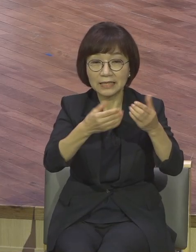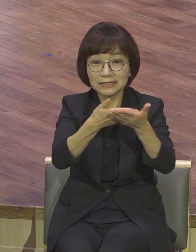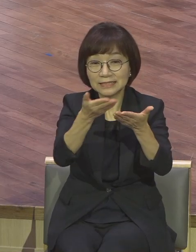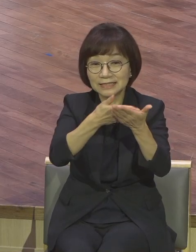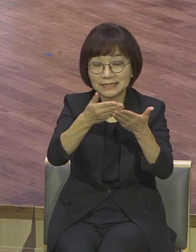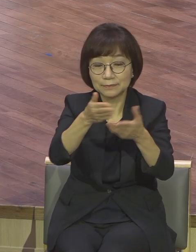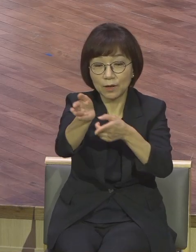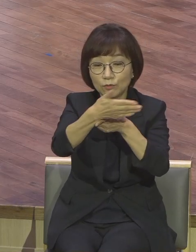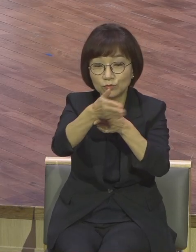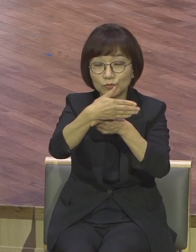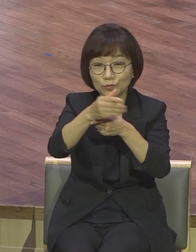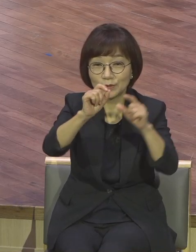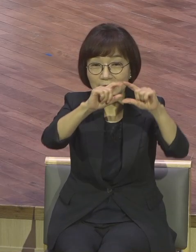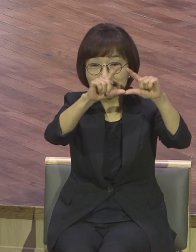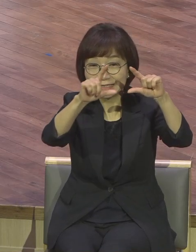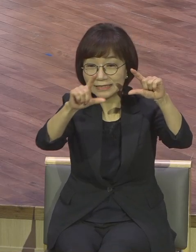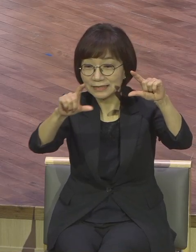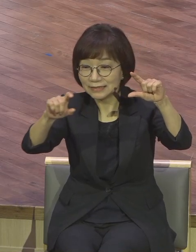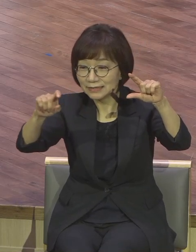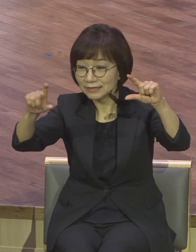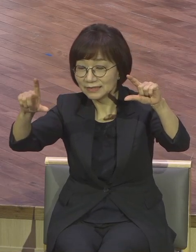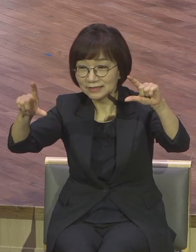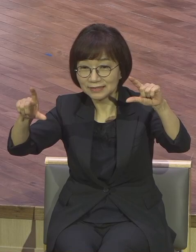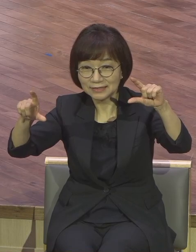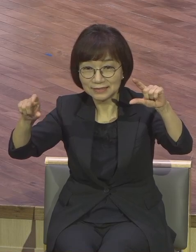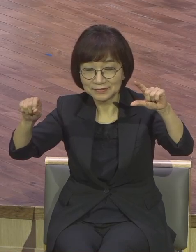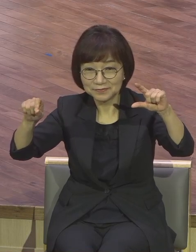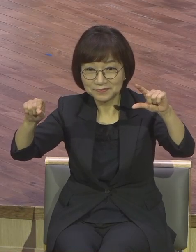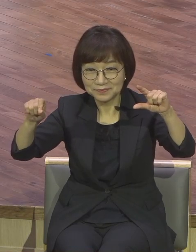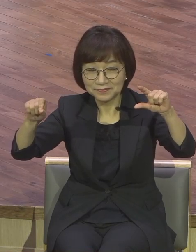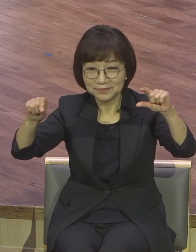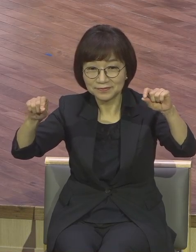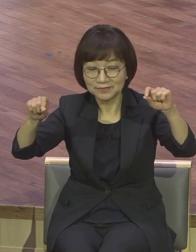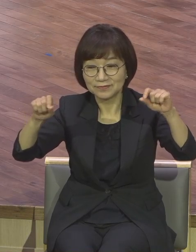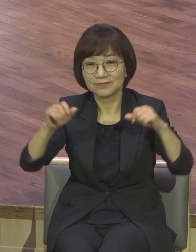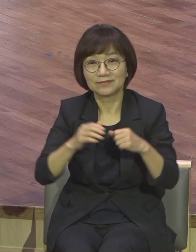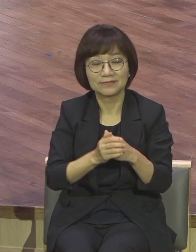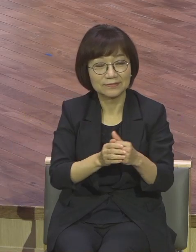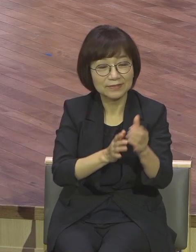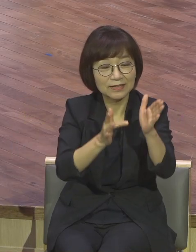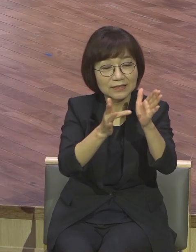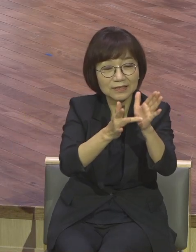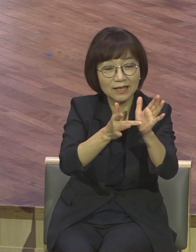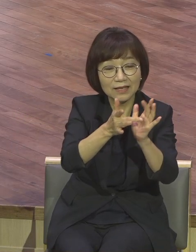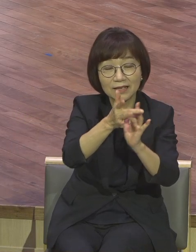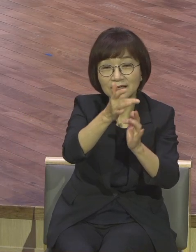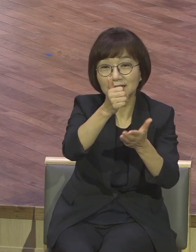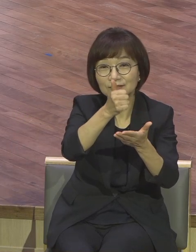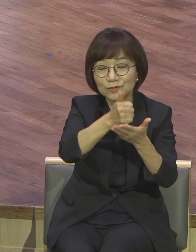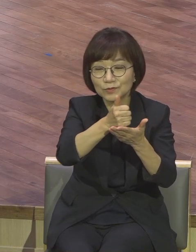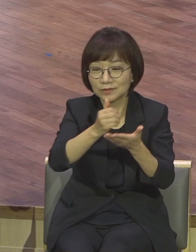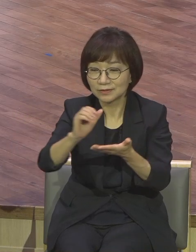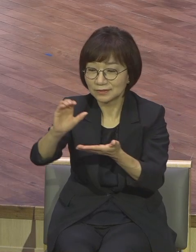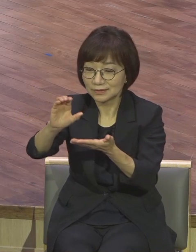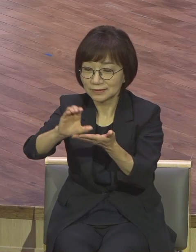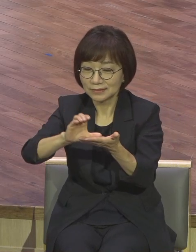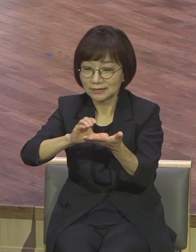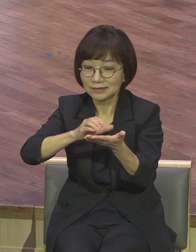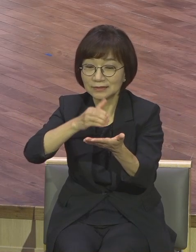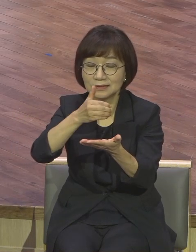이 첫 글자를 합친 거예요 이게 무슨 뜻이냐 예수 크리스토스는 하나님의 아들이요